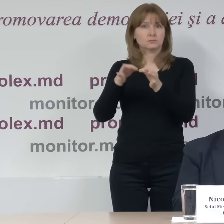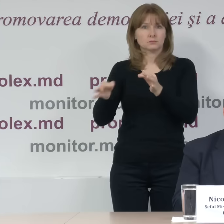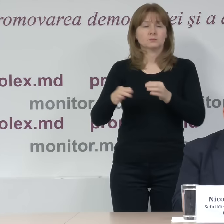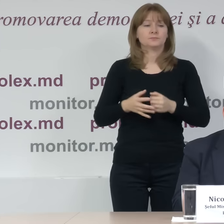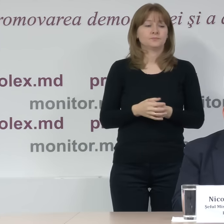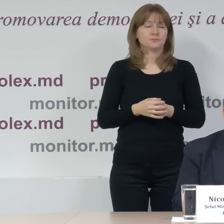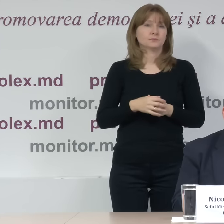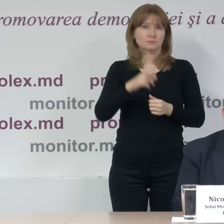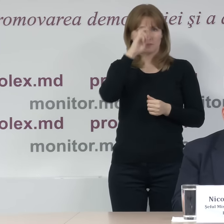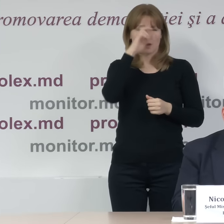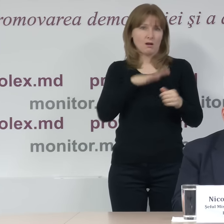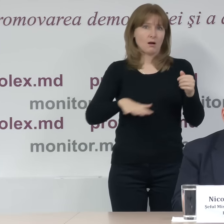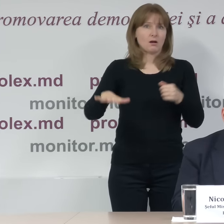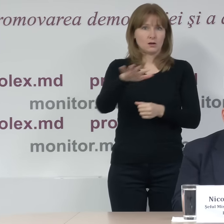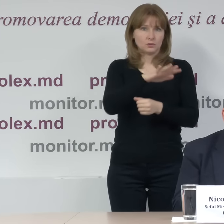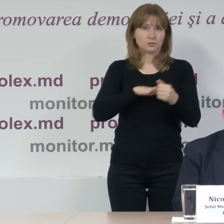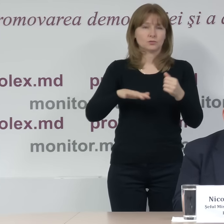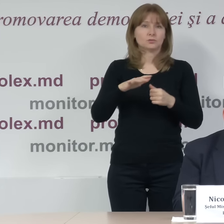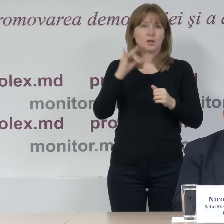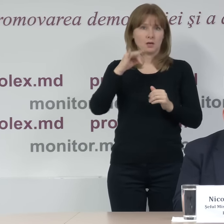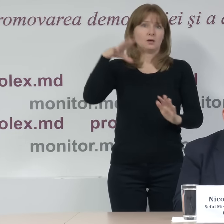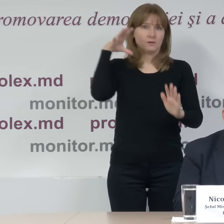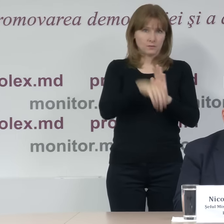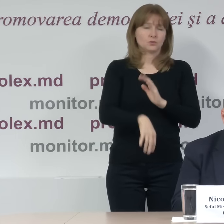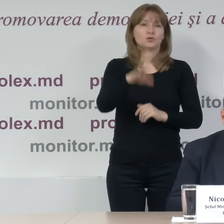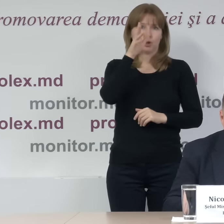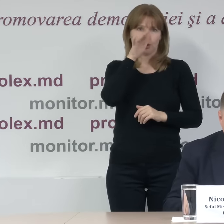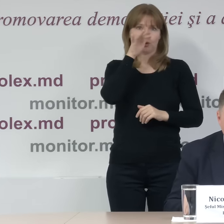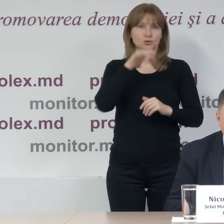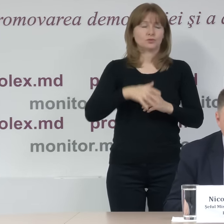din toată țara, de fapt, inclusiv din Chișinău.